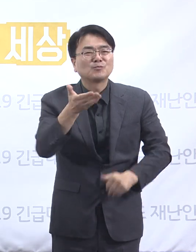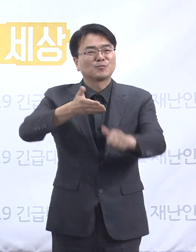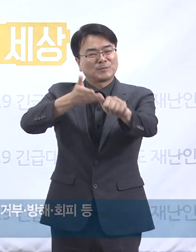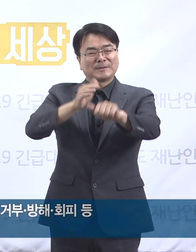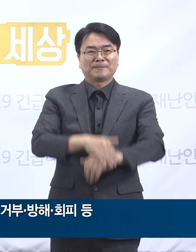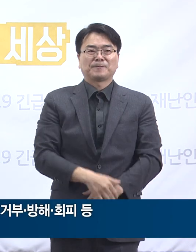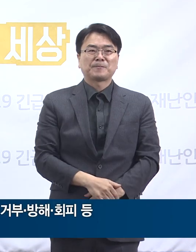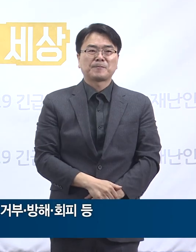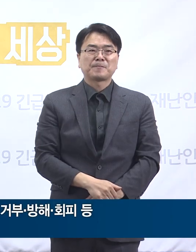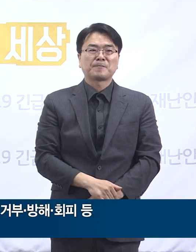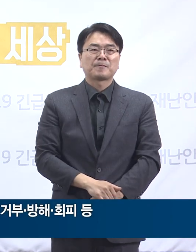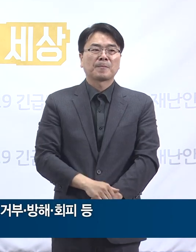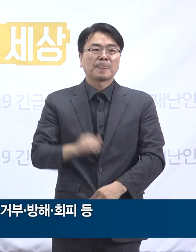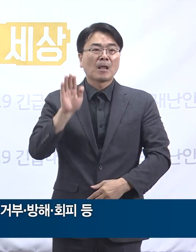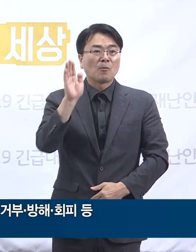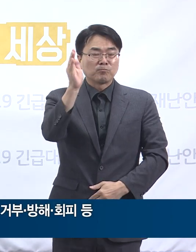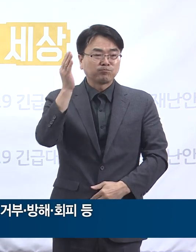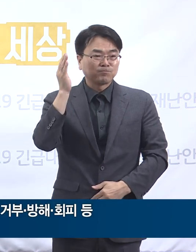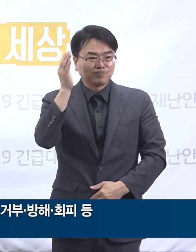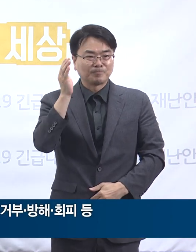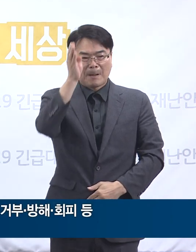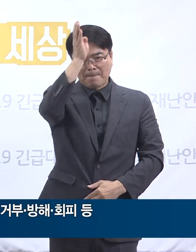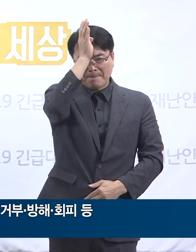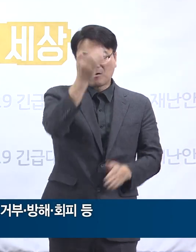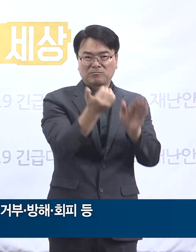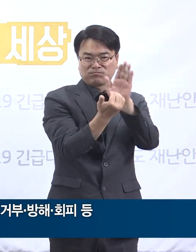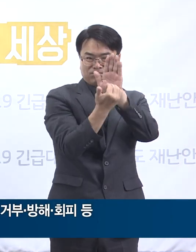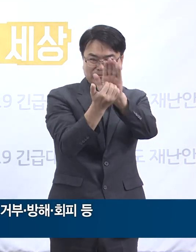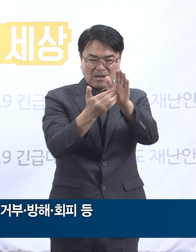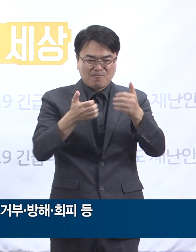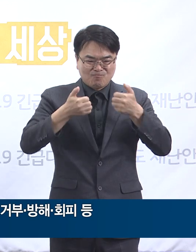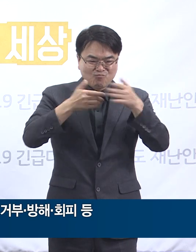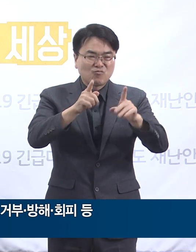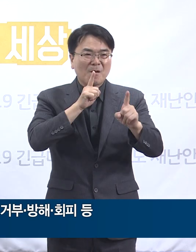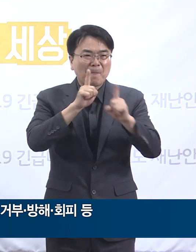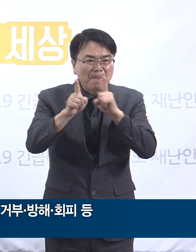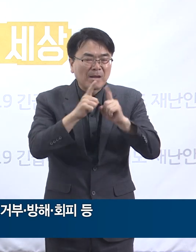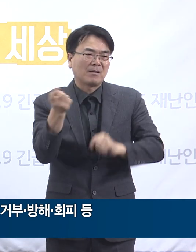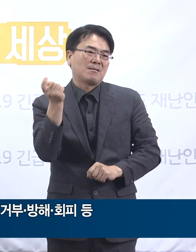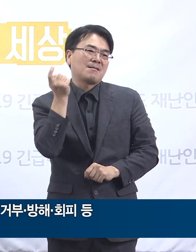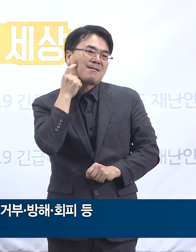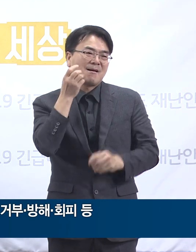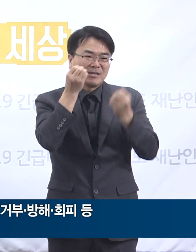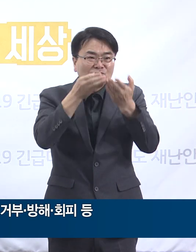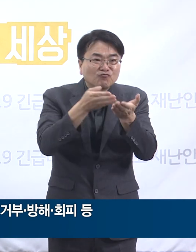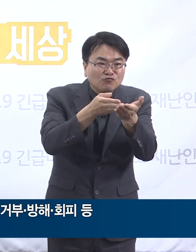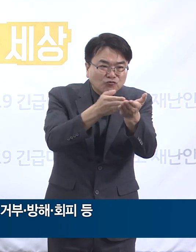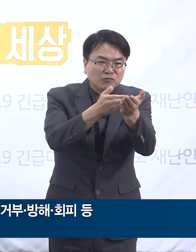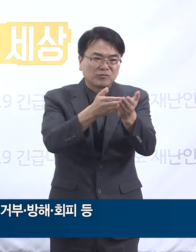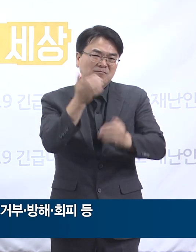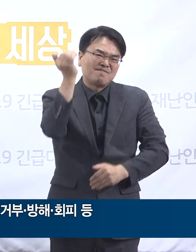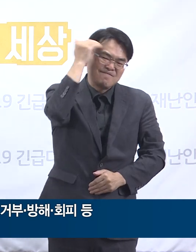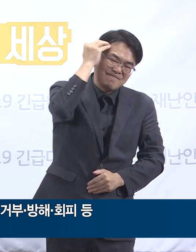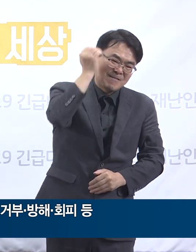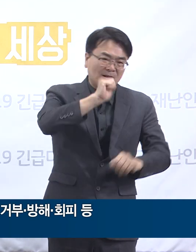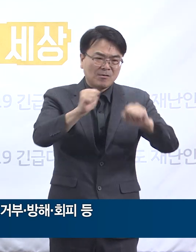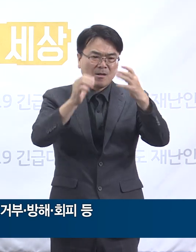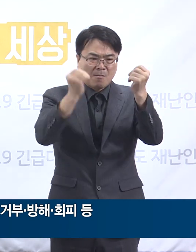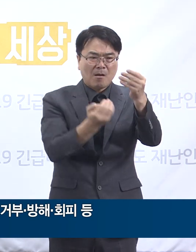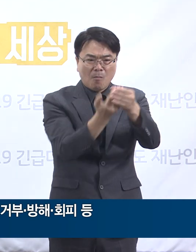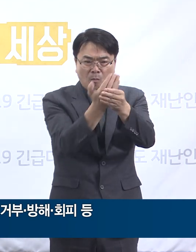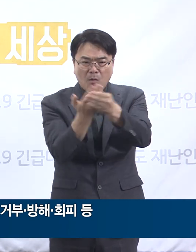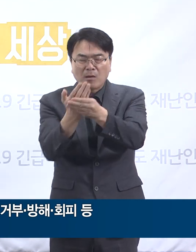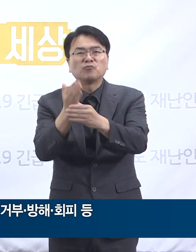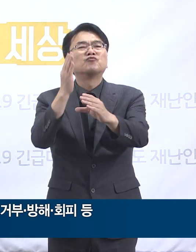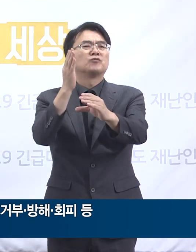최근 도내에서 방역의료기관에 대한 막말 가짜뉴스 역학주사를 거부 방해하는 행위가 산발적으로 발생하고 있습니다.